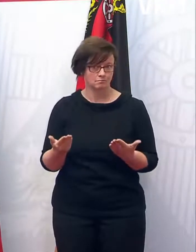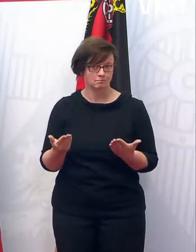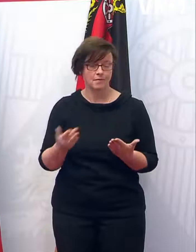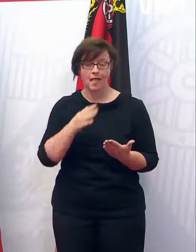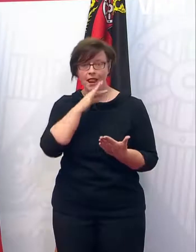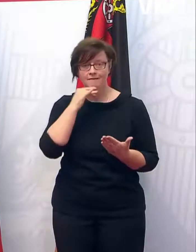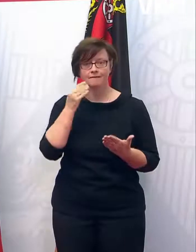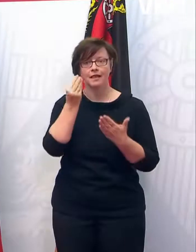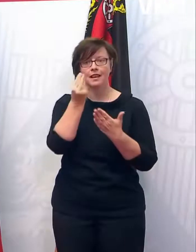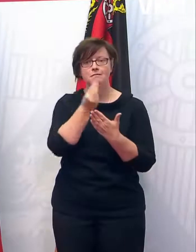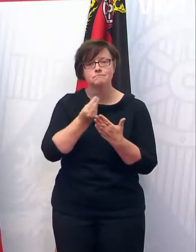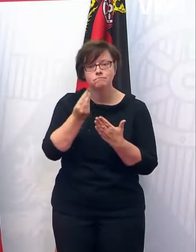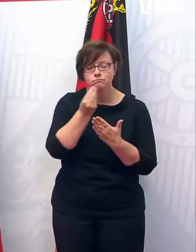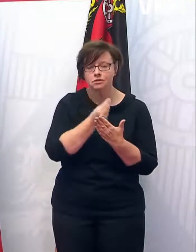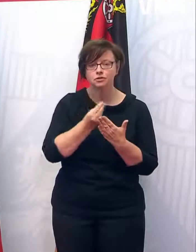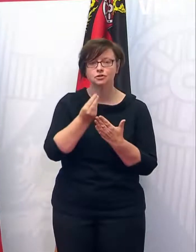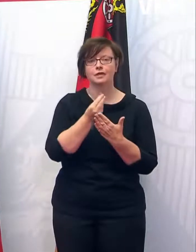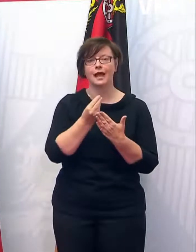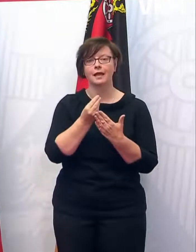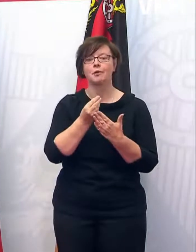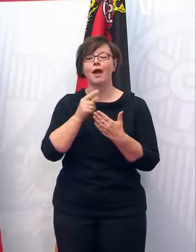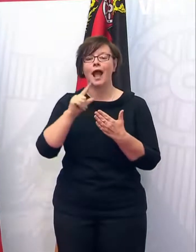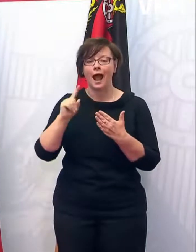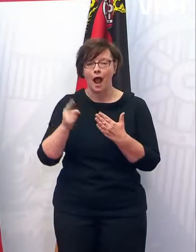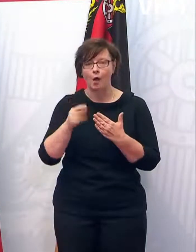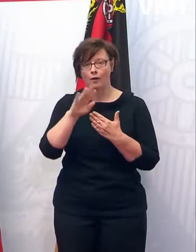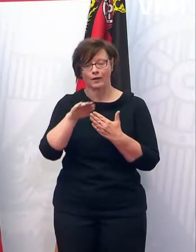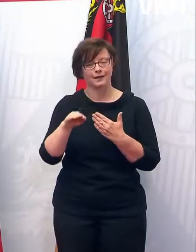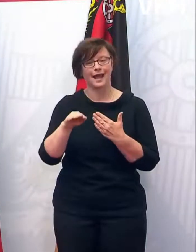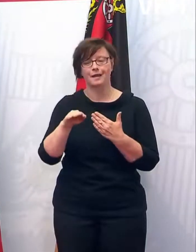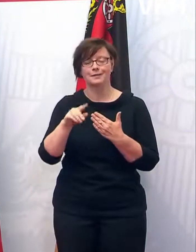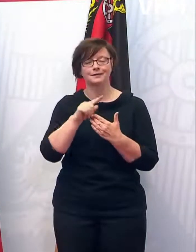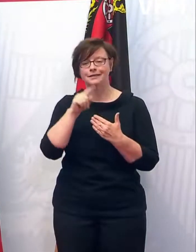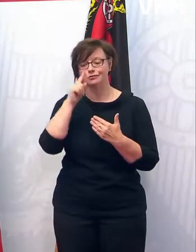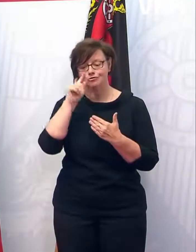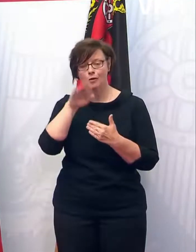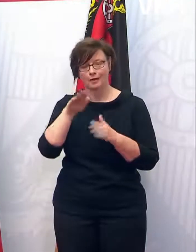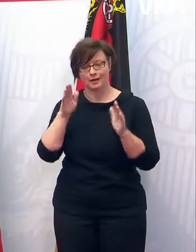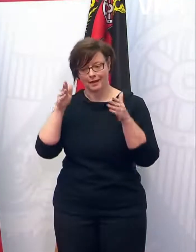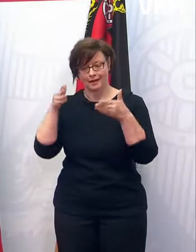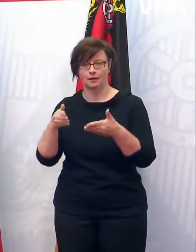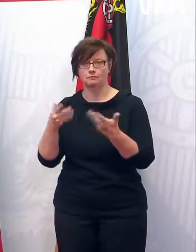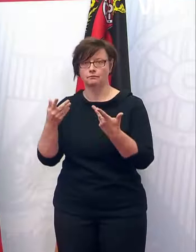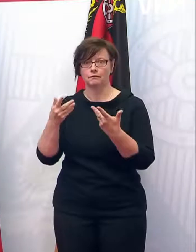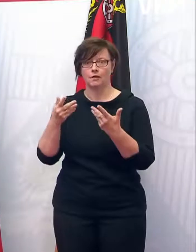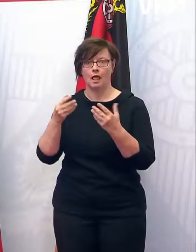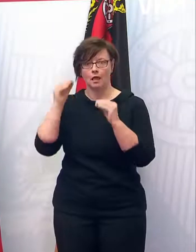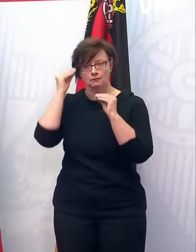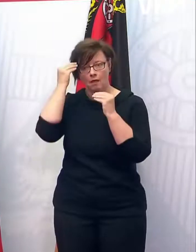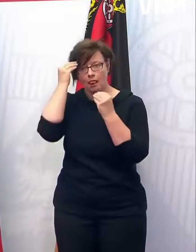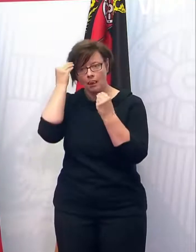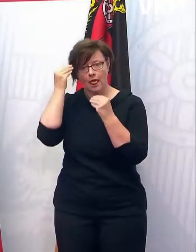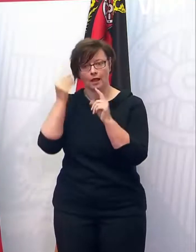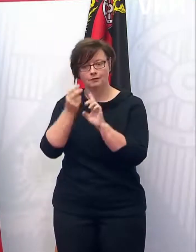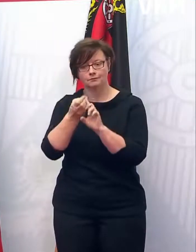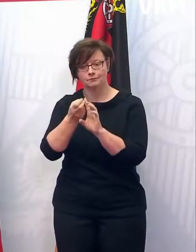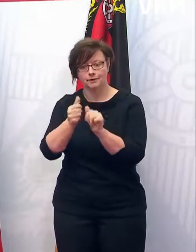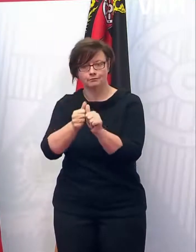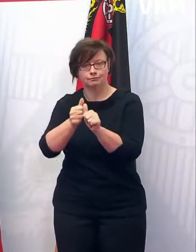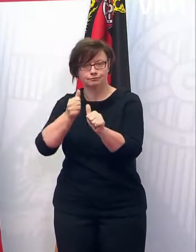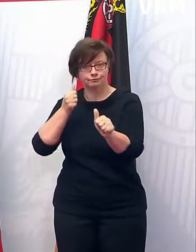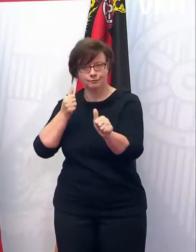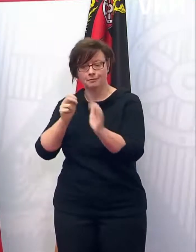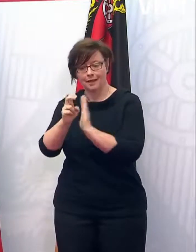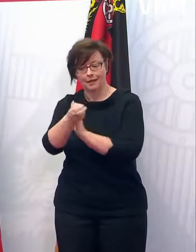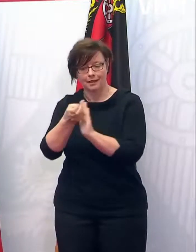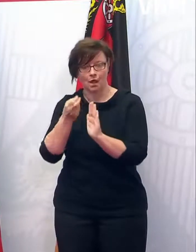Beschreibungen geht es auch, aber nicht nur um das Thema, dass Kinder vielleicht Lernstoff und Kompetenzen sich weiter oder